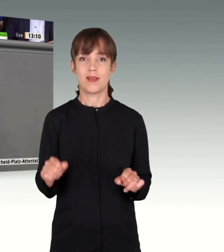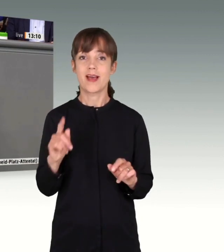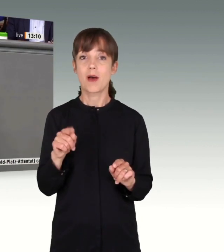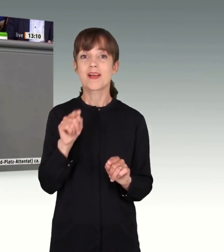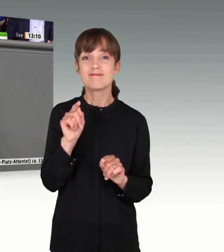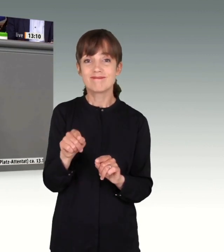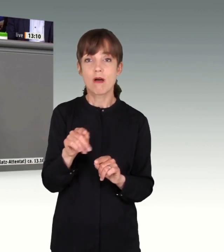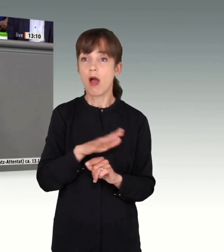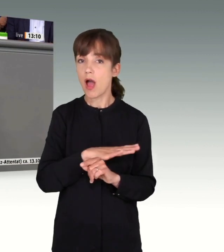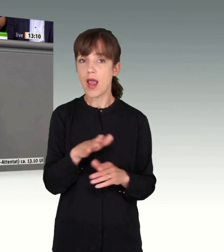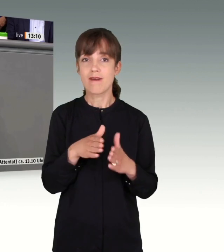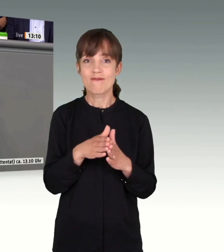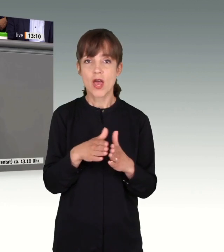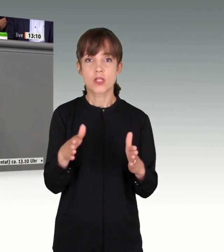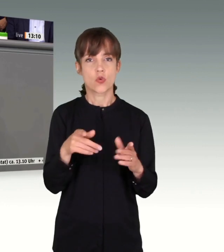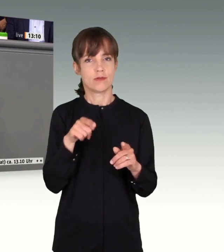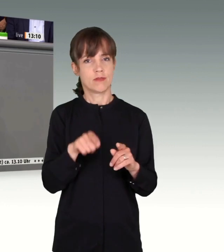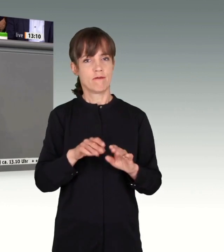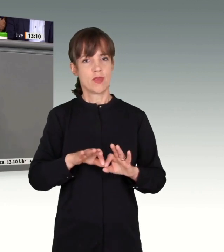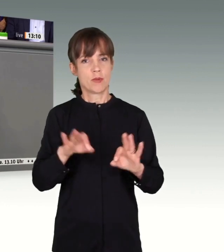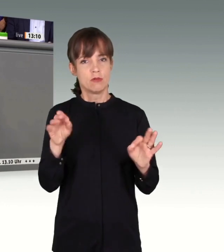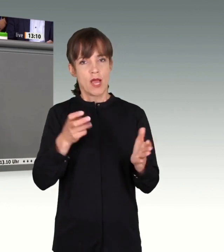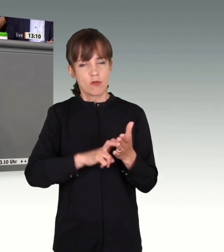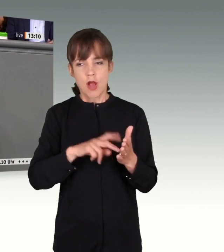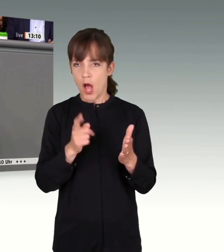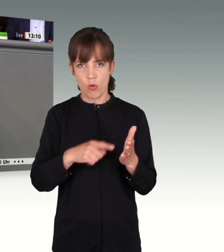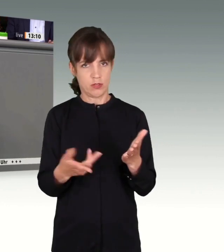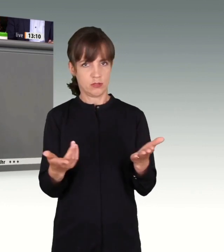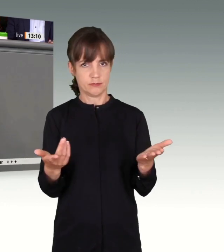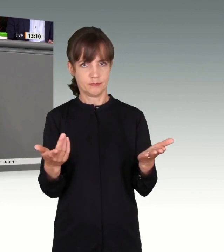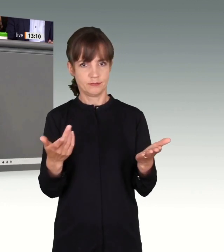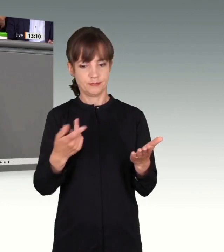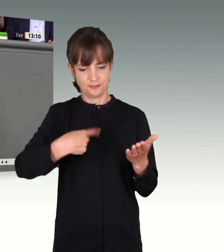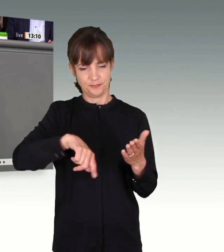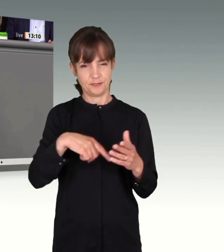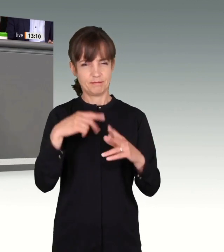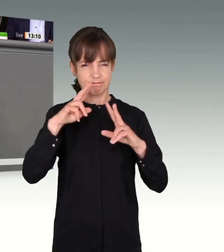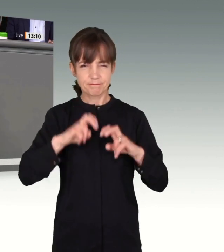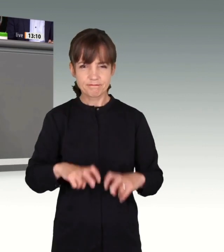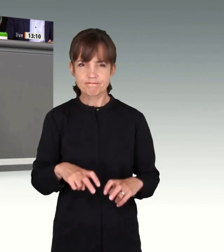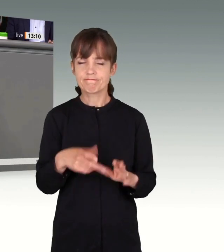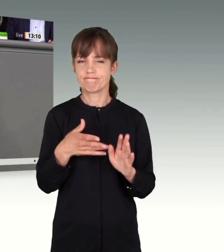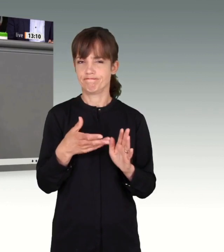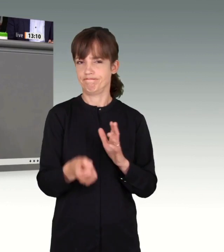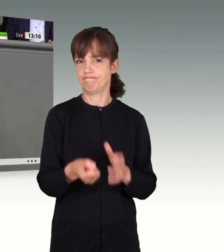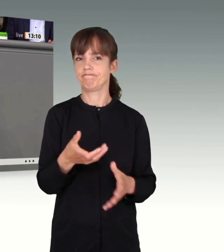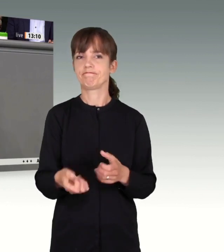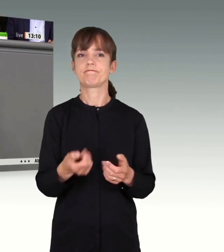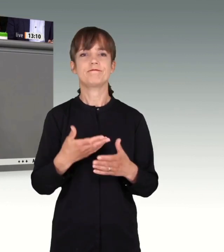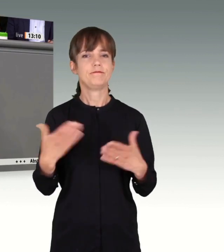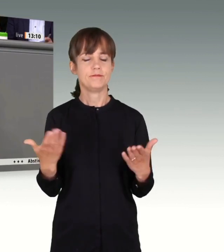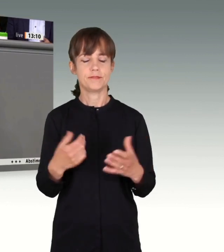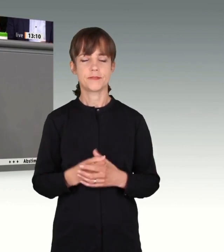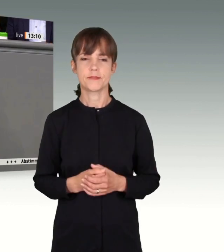alle Fraktionen diesen Verbesserungen zugestimmt. Unsere Ermittlungen haben auch gezeigt, dass beispielsweise